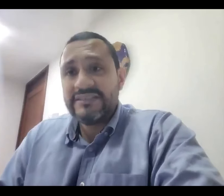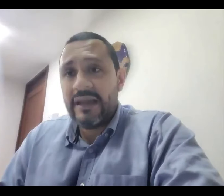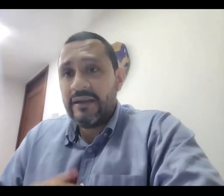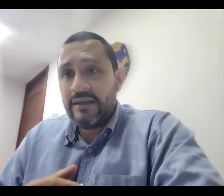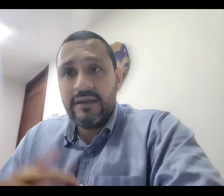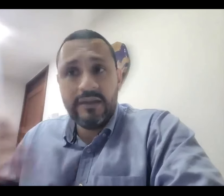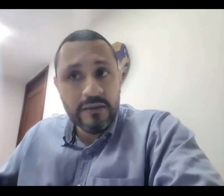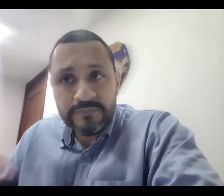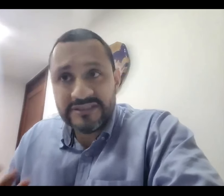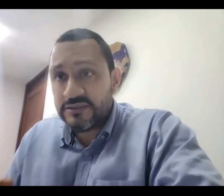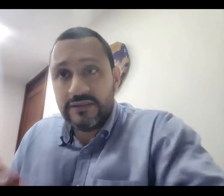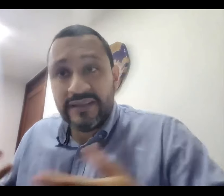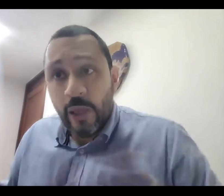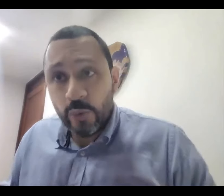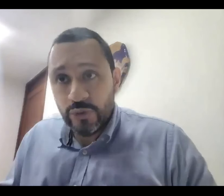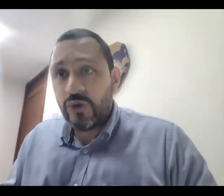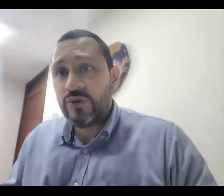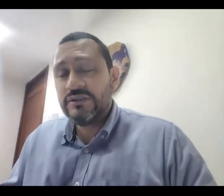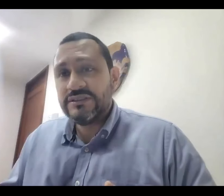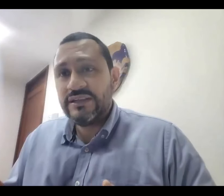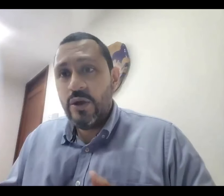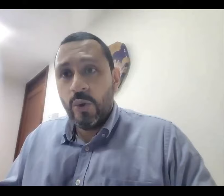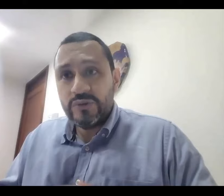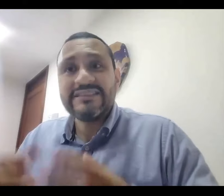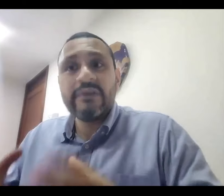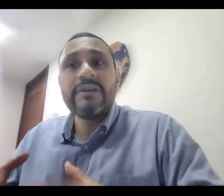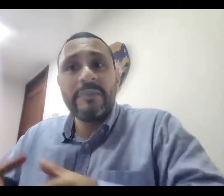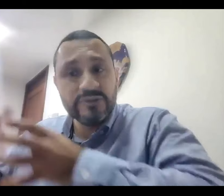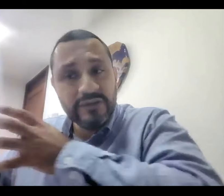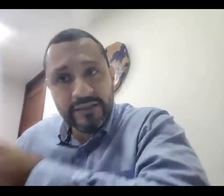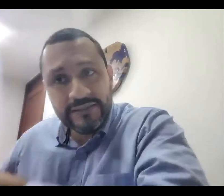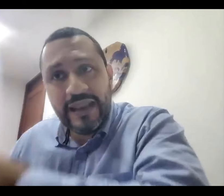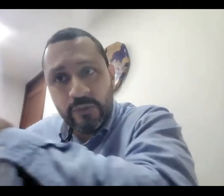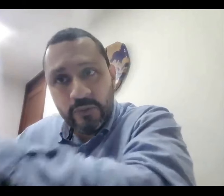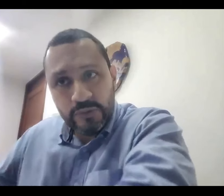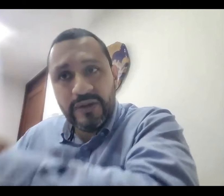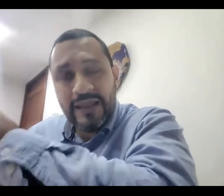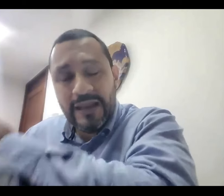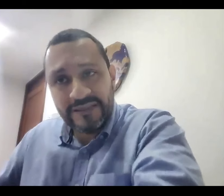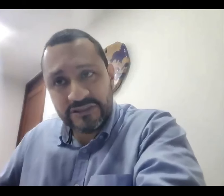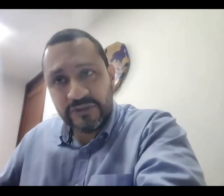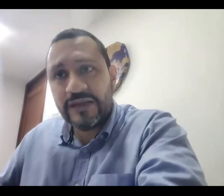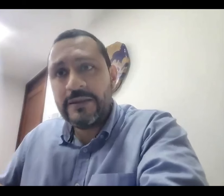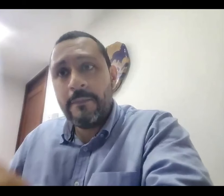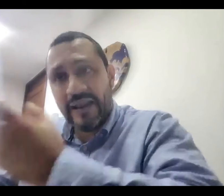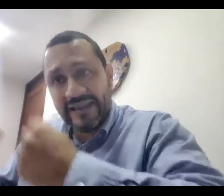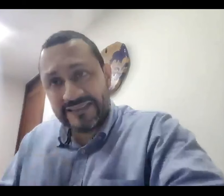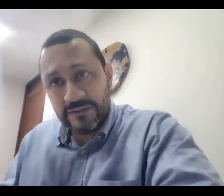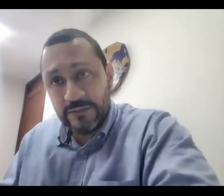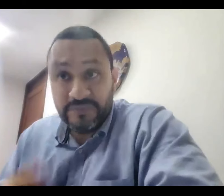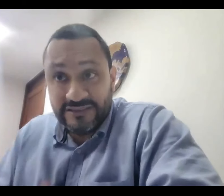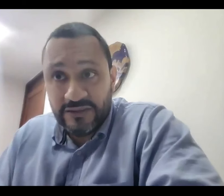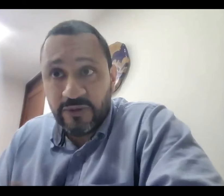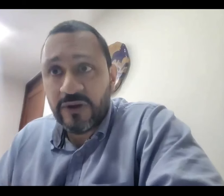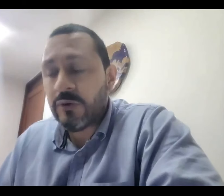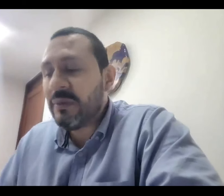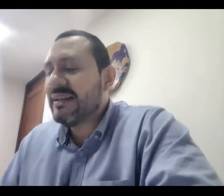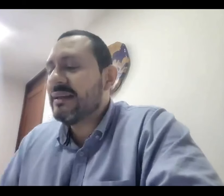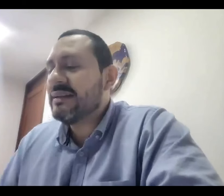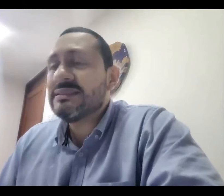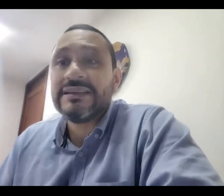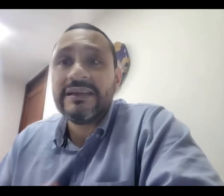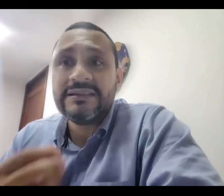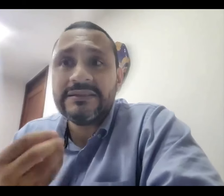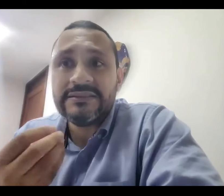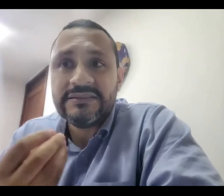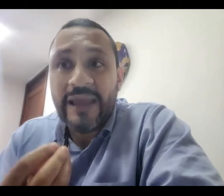utilizar traductor o utilizar una persona de la cultura de la persona para que de una otra forma